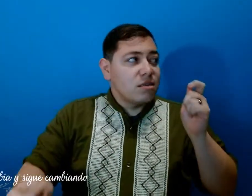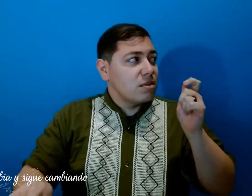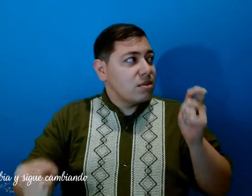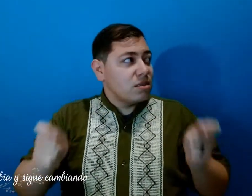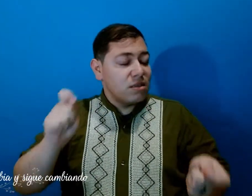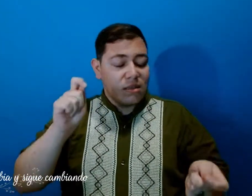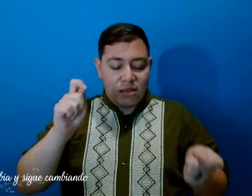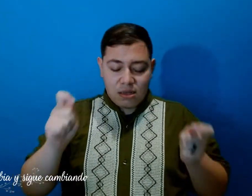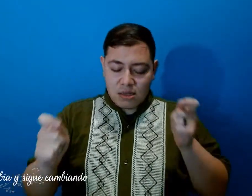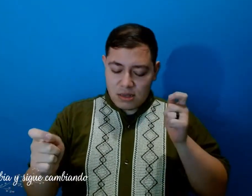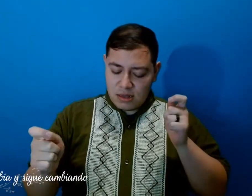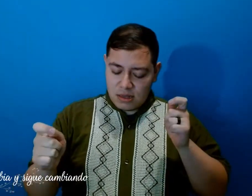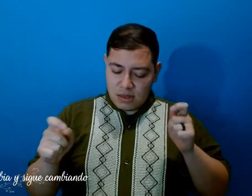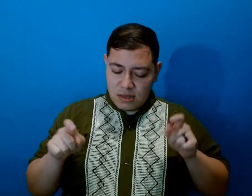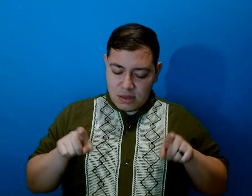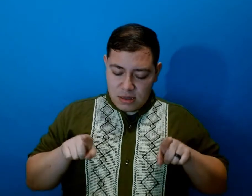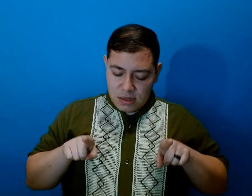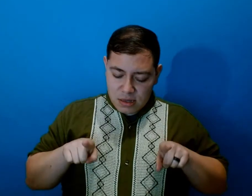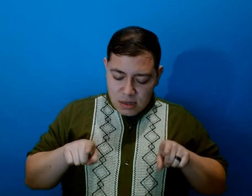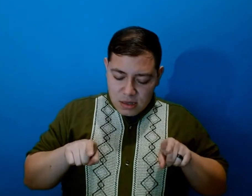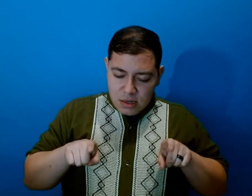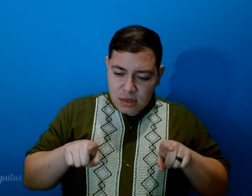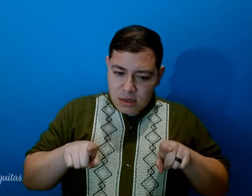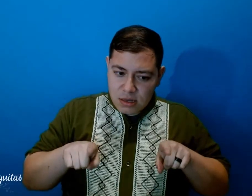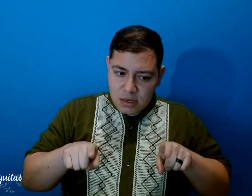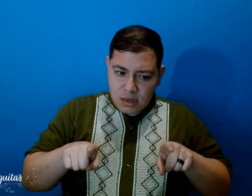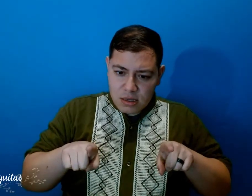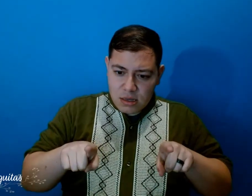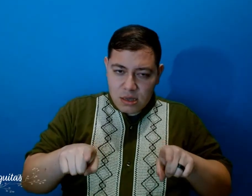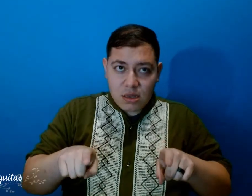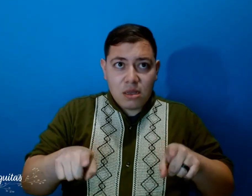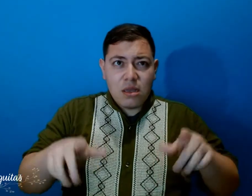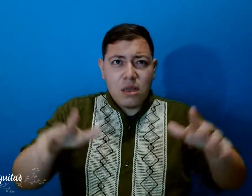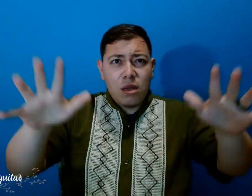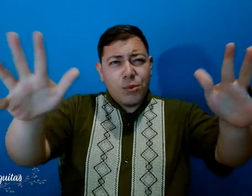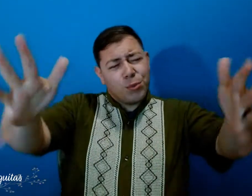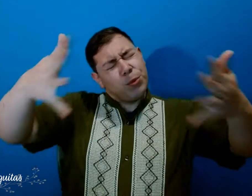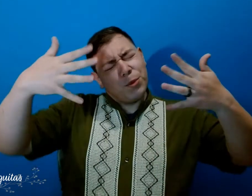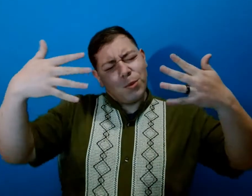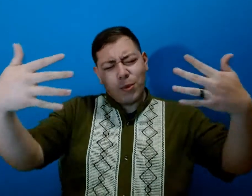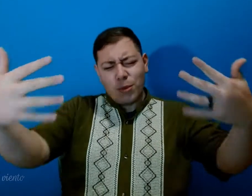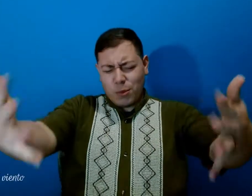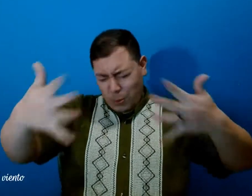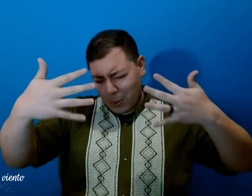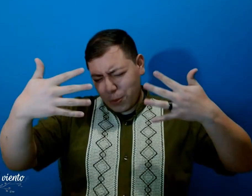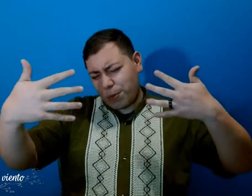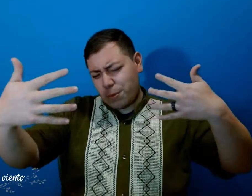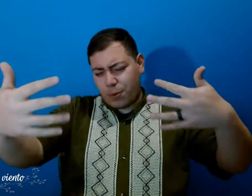y sigue cambiando Dos oruguitas paran el viento